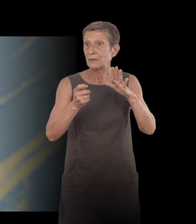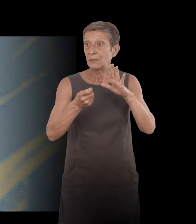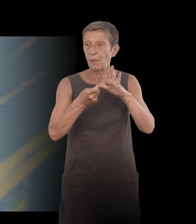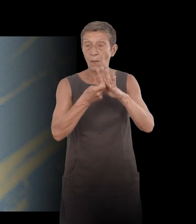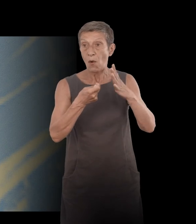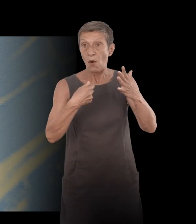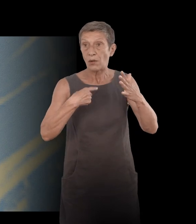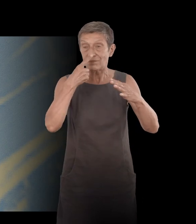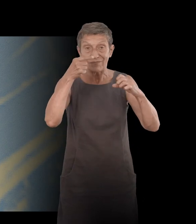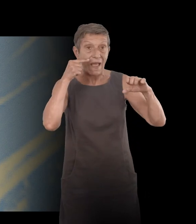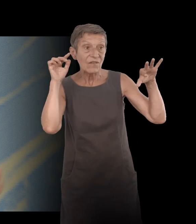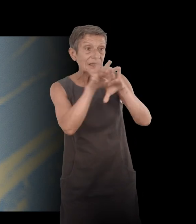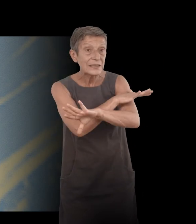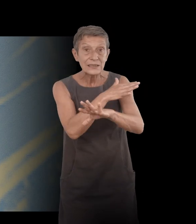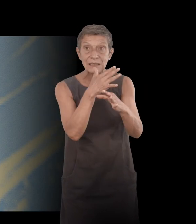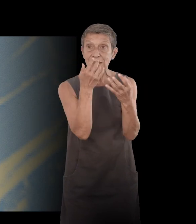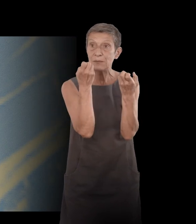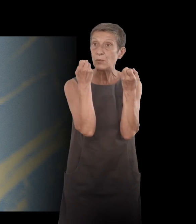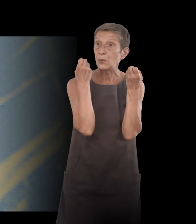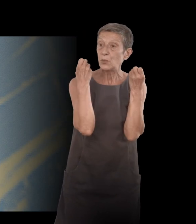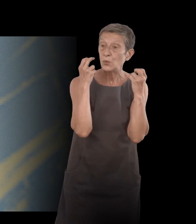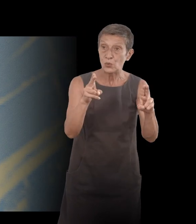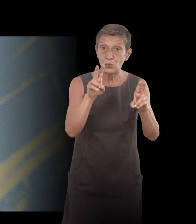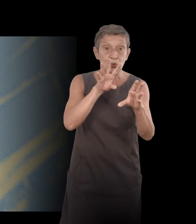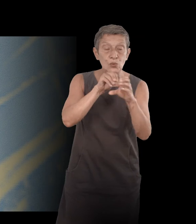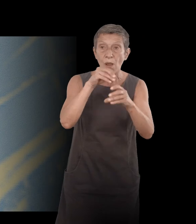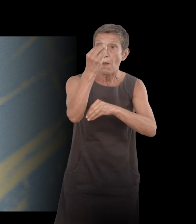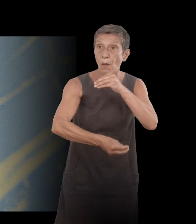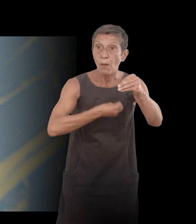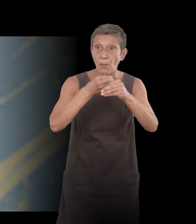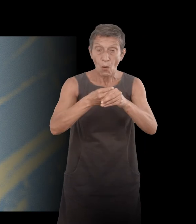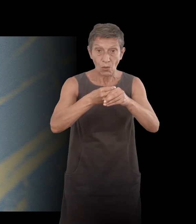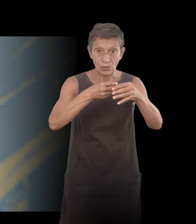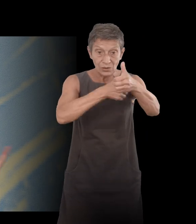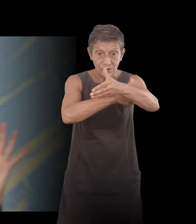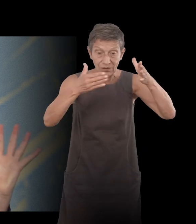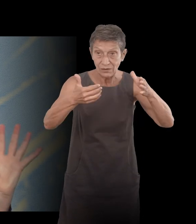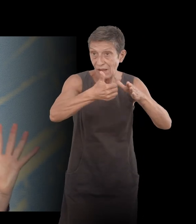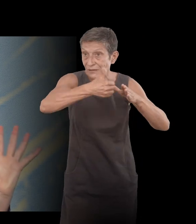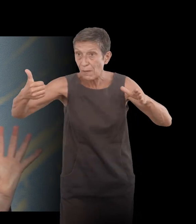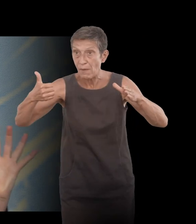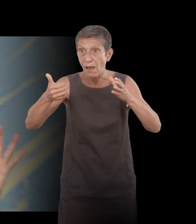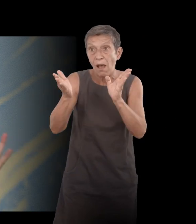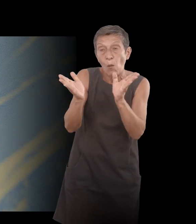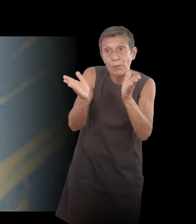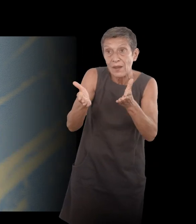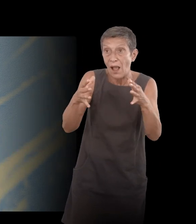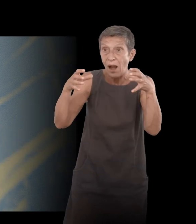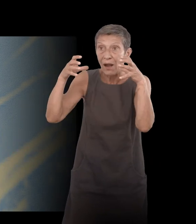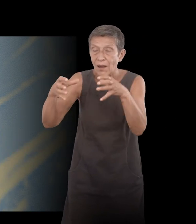et très décalé qui est le monde de l'hôpital et puis c'est comme si on reprenait un peu on passe de fantôme à un être